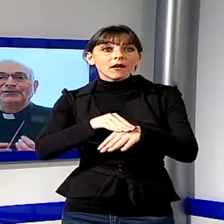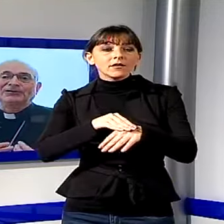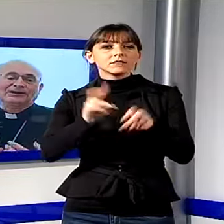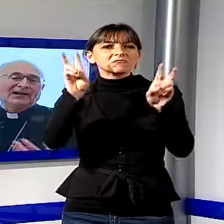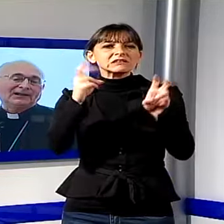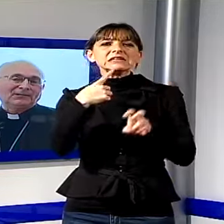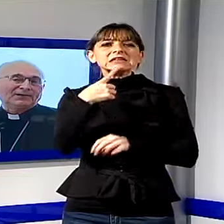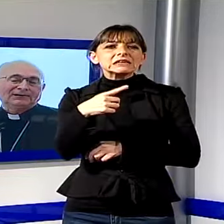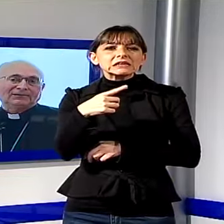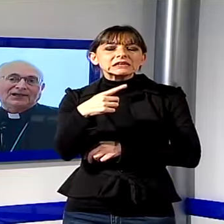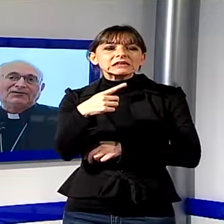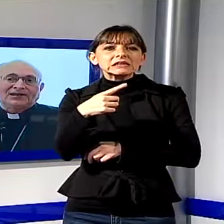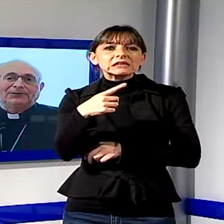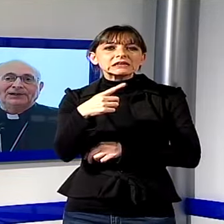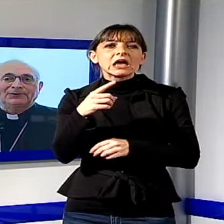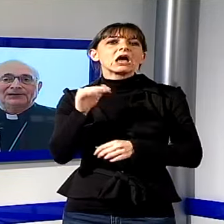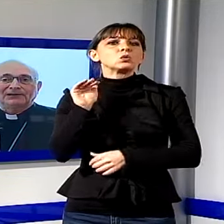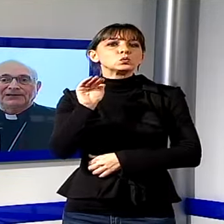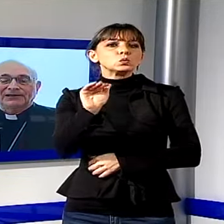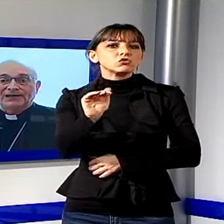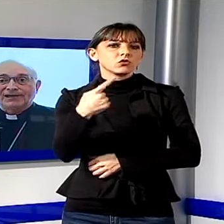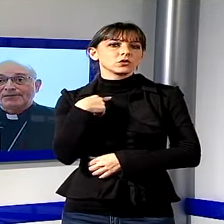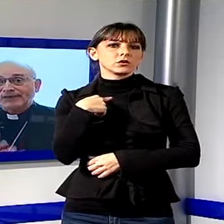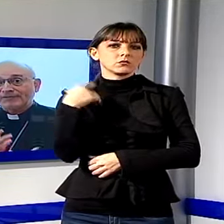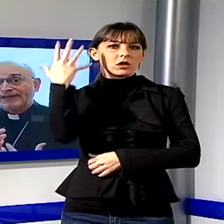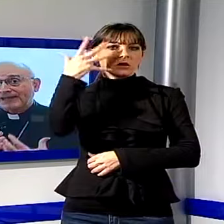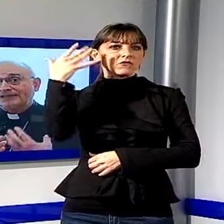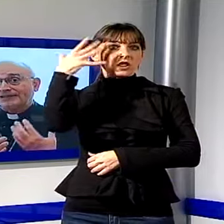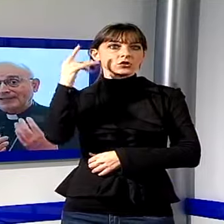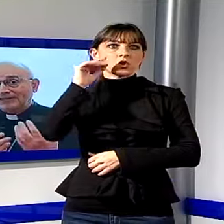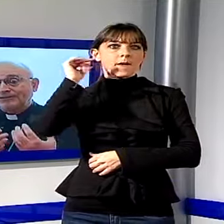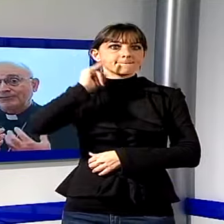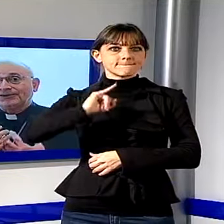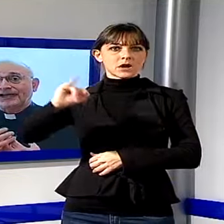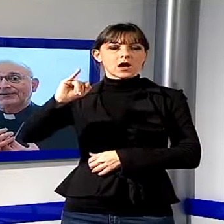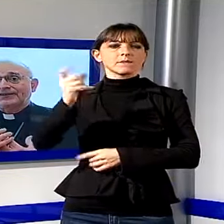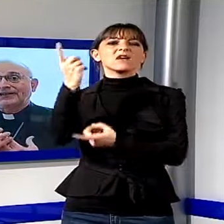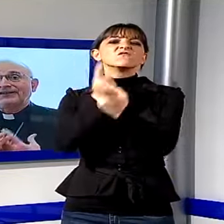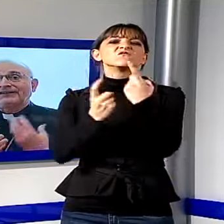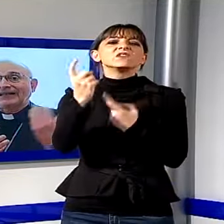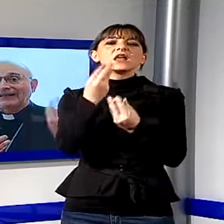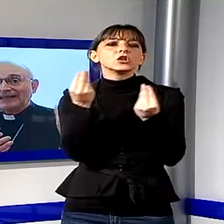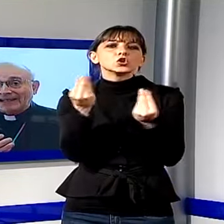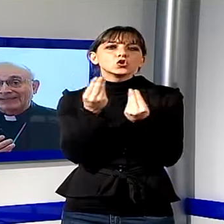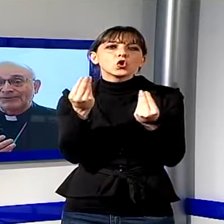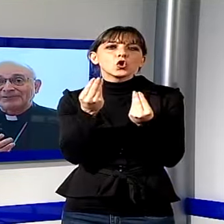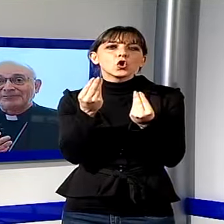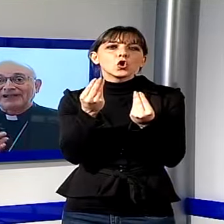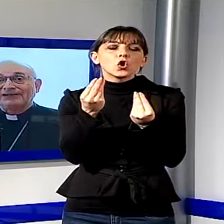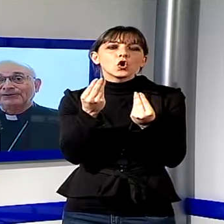quotidiane, poi non è che ce la poniamo tutte le volte, però viene dall'incontrarci la verità, chi è l'altro per me, chi sono